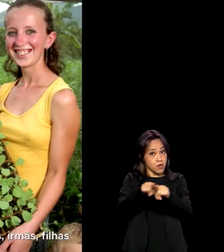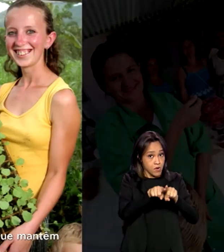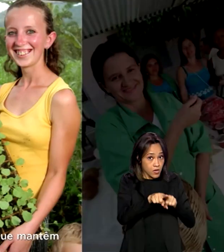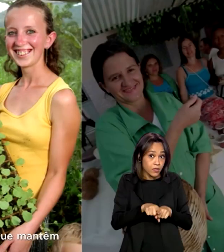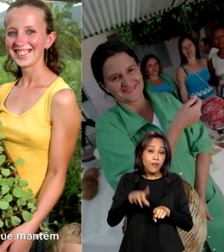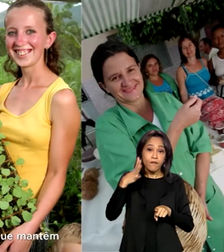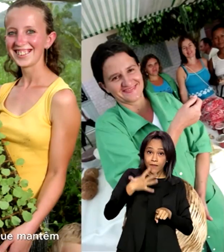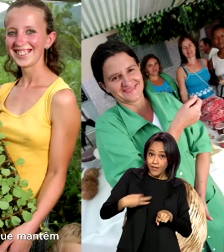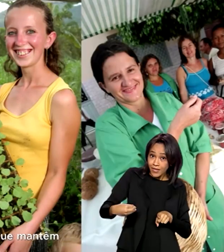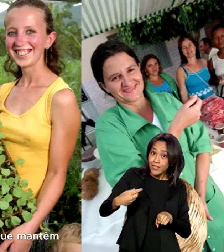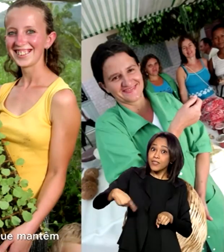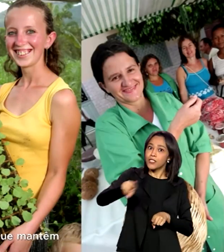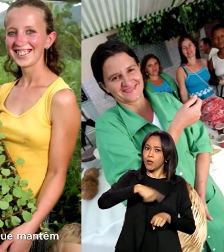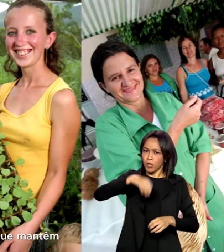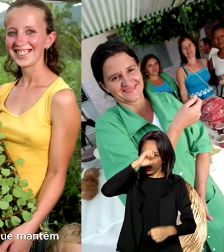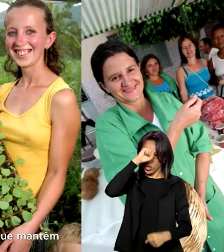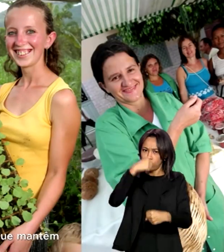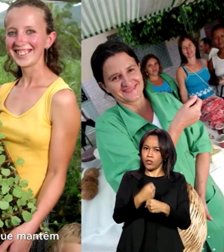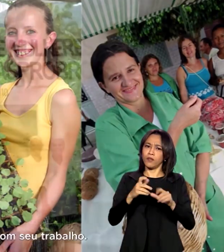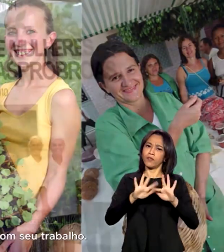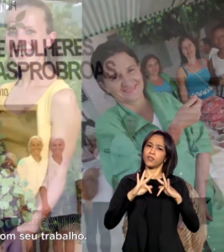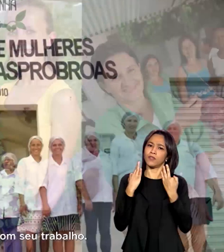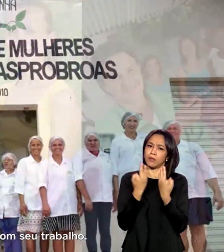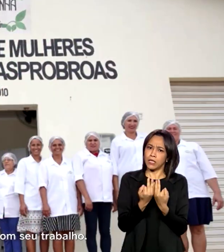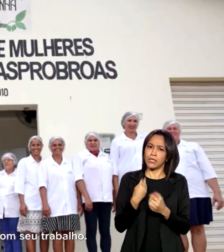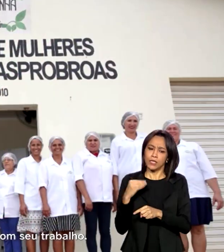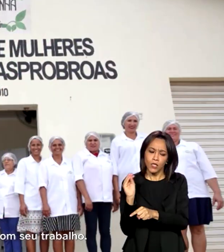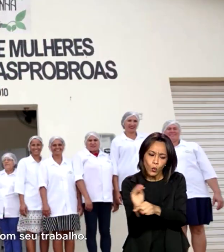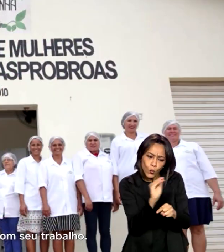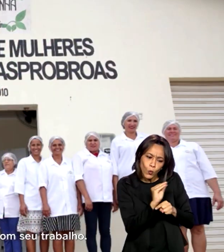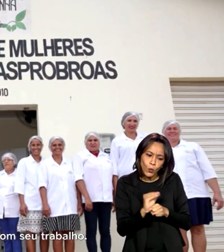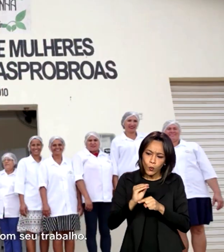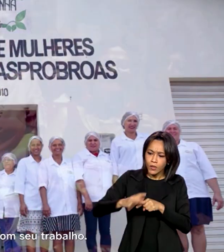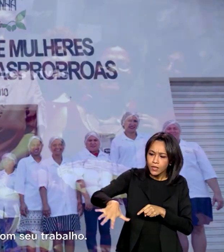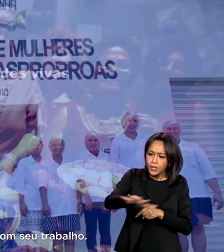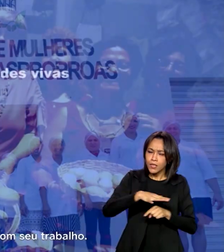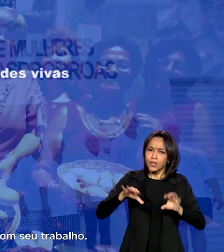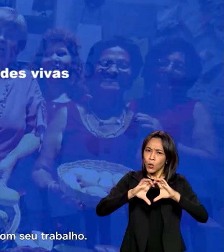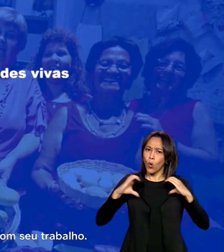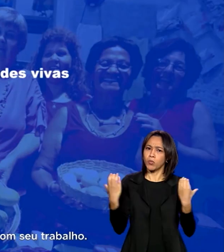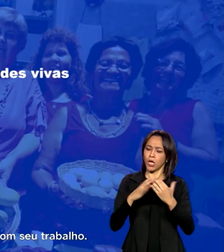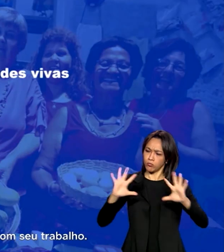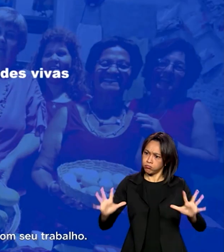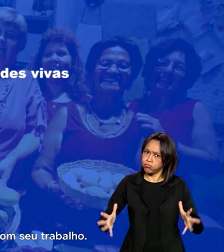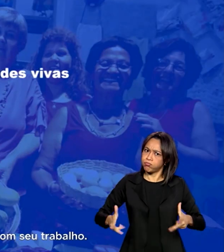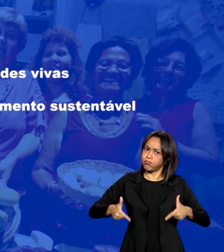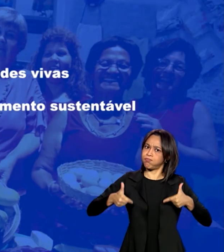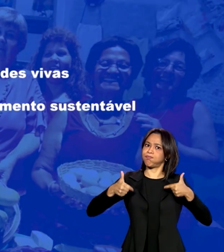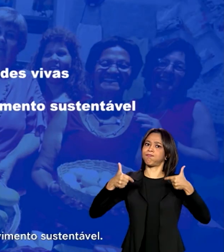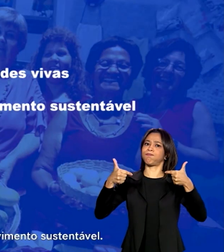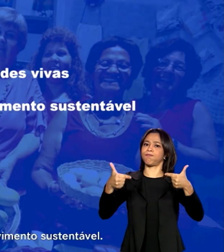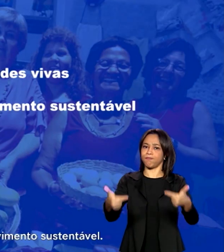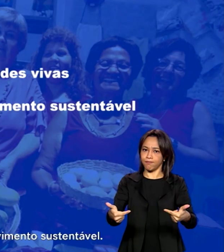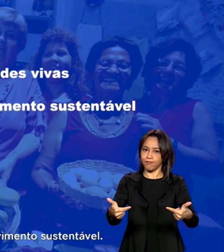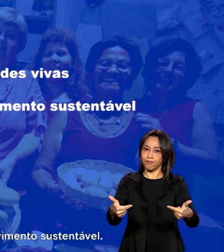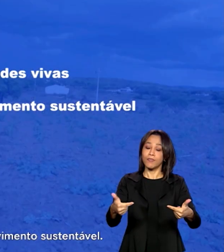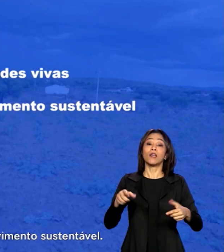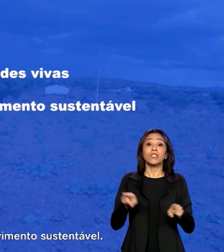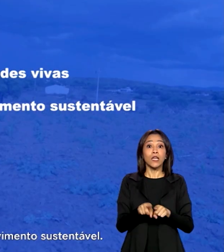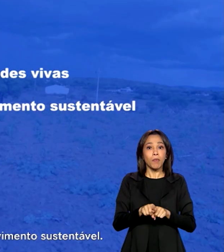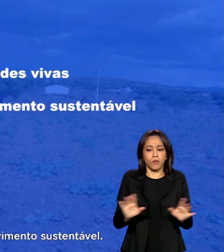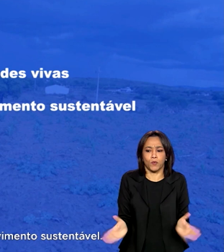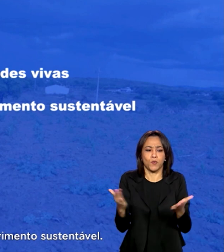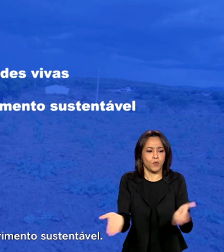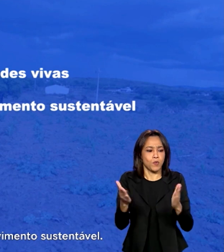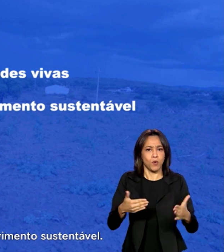filhas e chefes de família que mantêm suas comunidades vivas com seu trabalho. São promotoras do